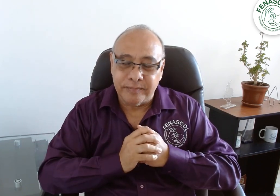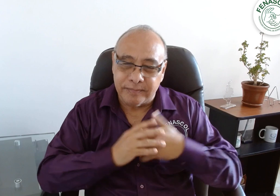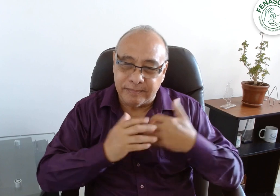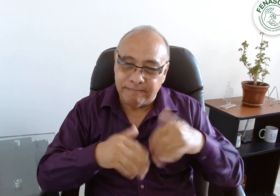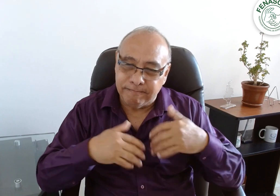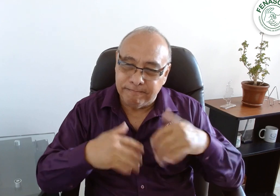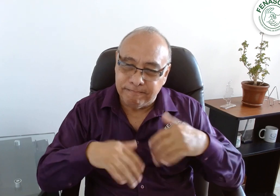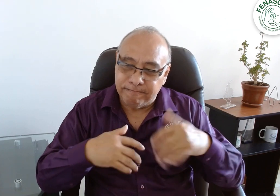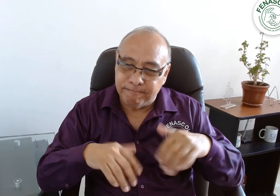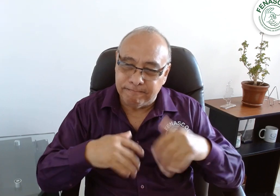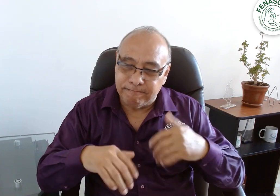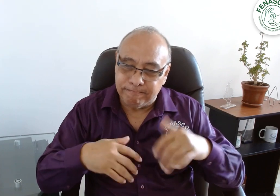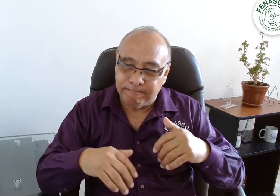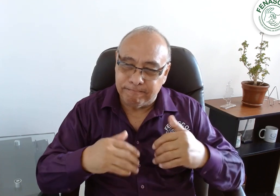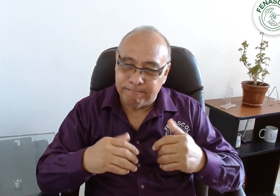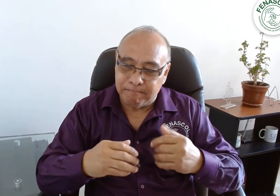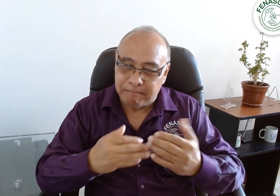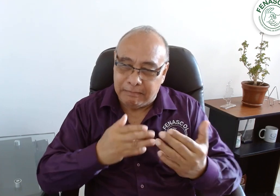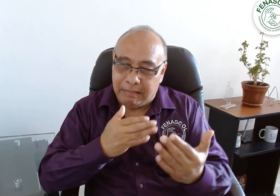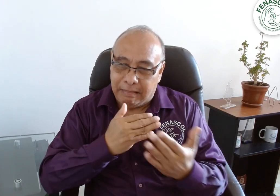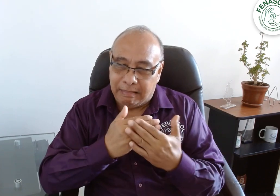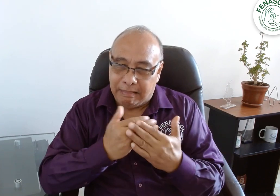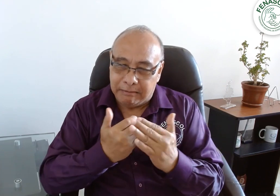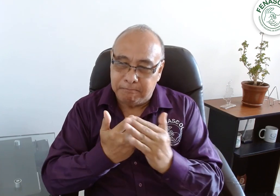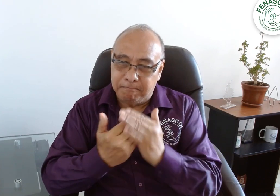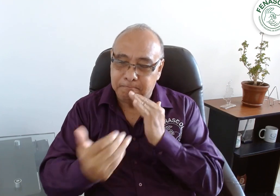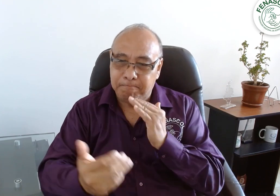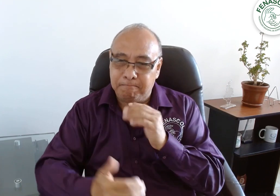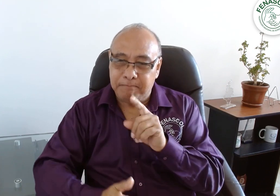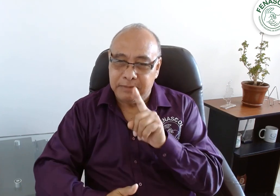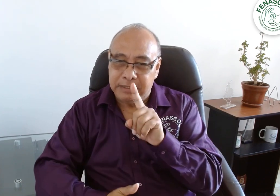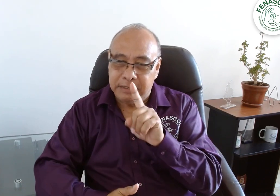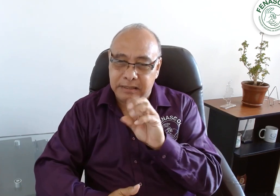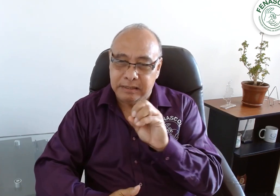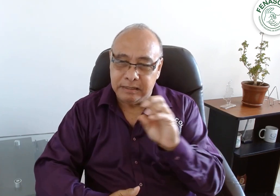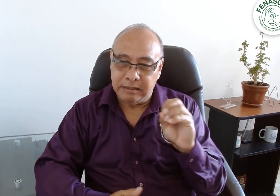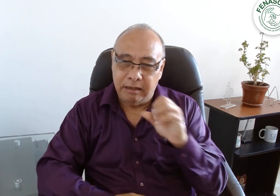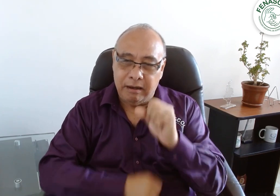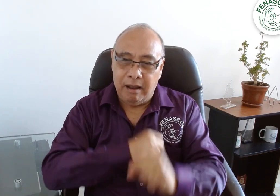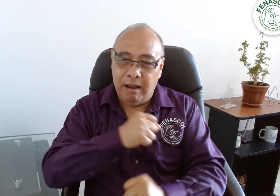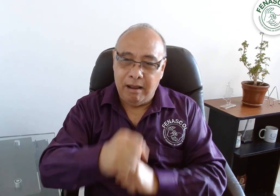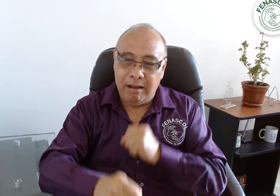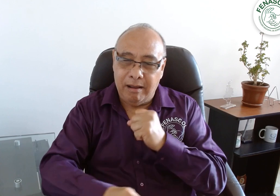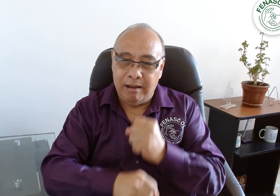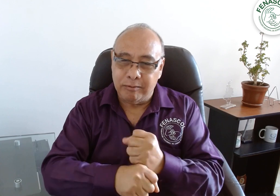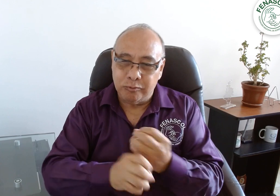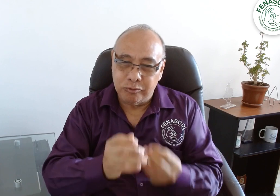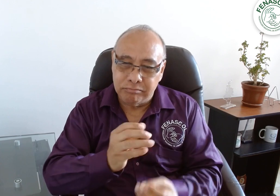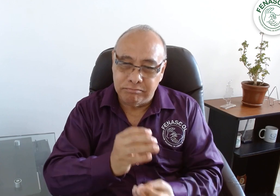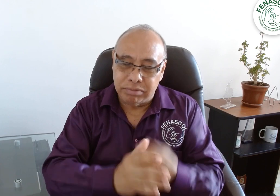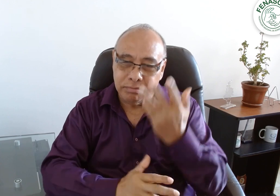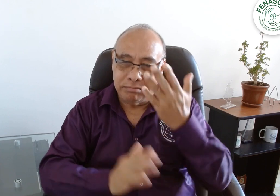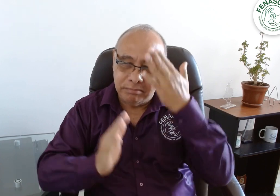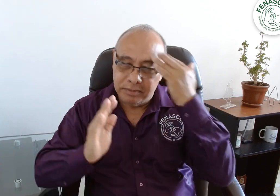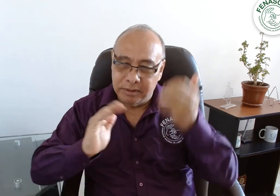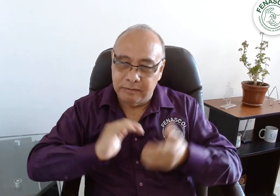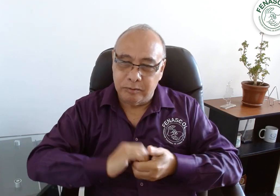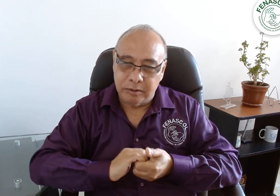Es muy admirable e importante esta celebración de los 100 años de esta institución, a la que fui invitado.